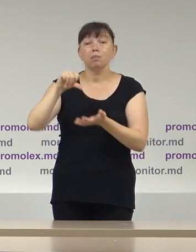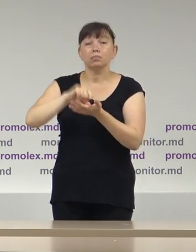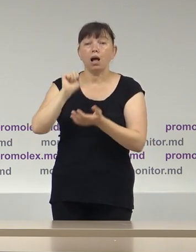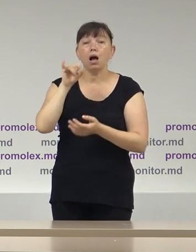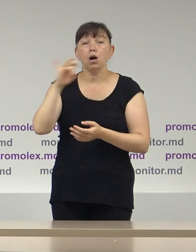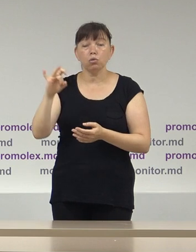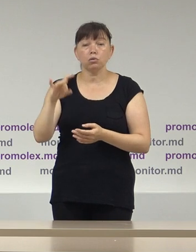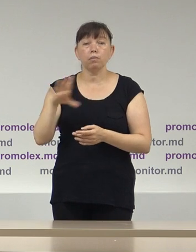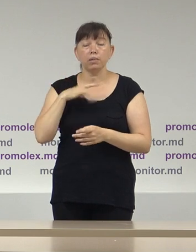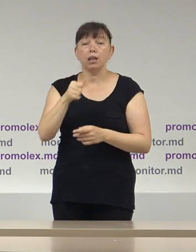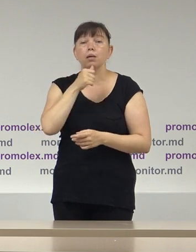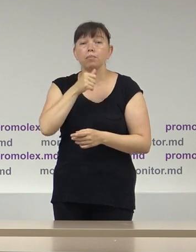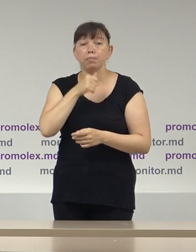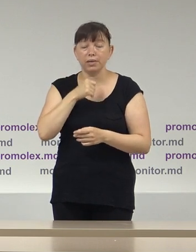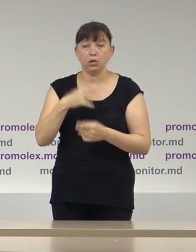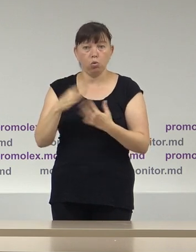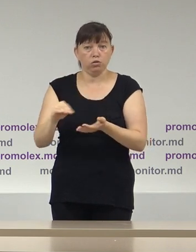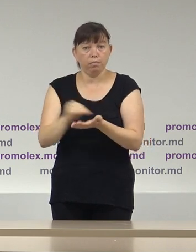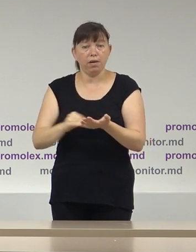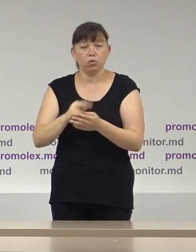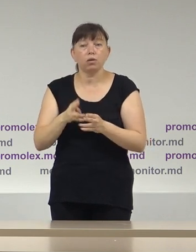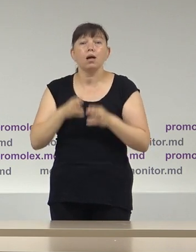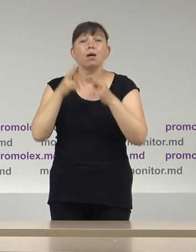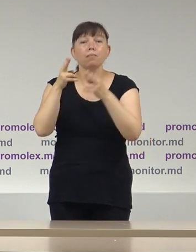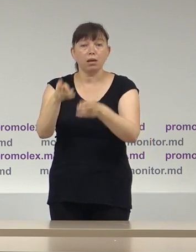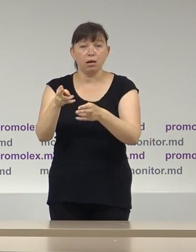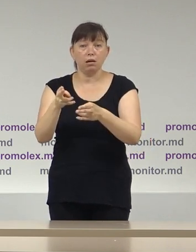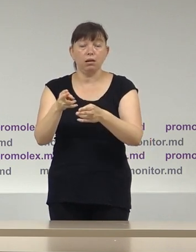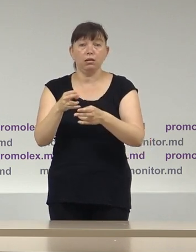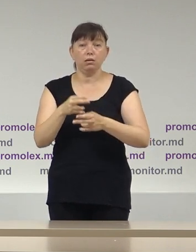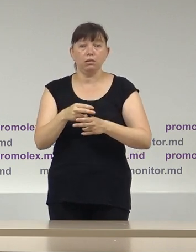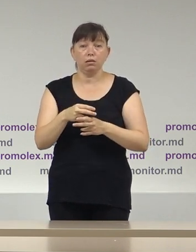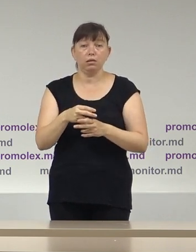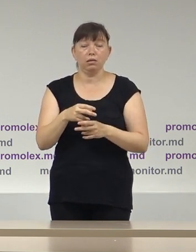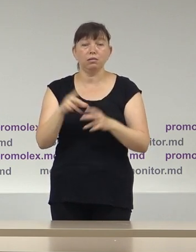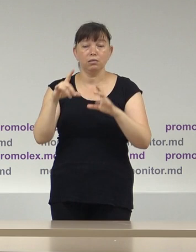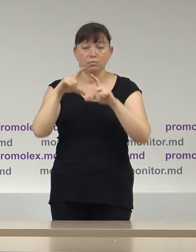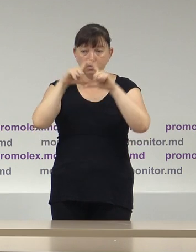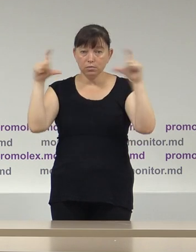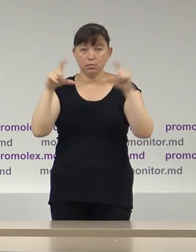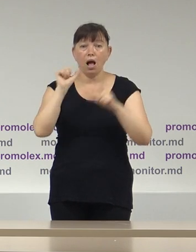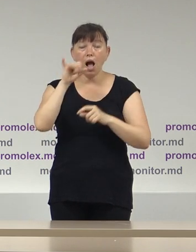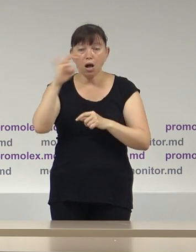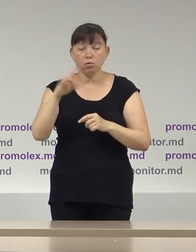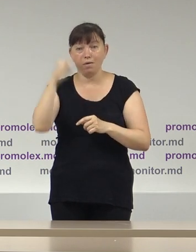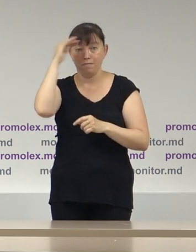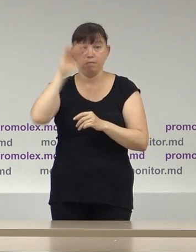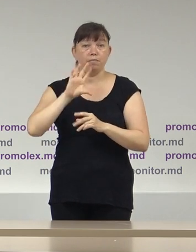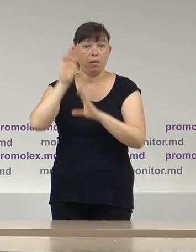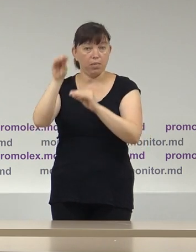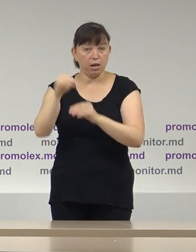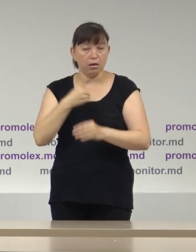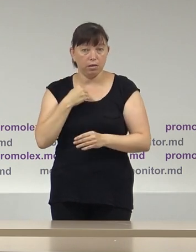AUR care au avut o tentativă repetată de a se deplasa cu autocarul cu simbolică AUR în regiunea transnistreană.